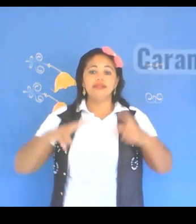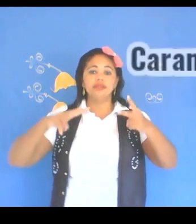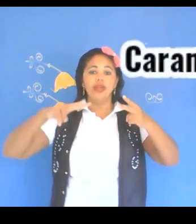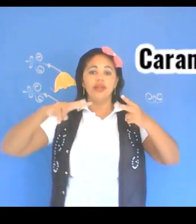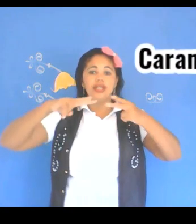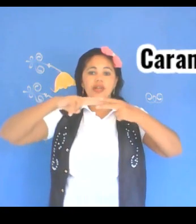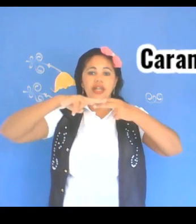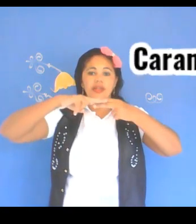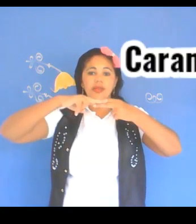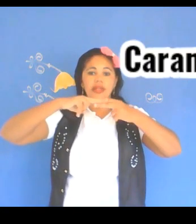ó o sinal de carambola.